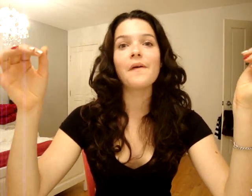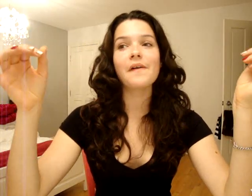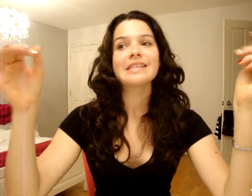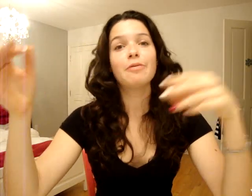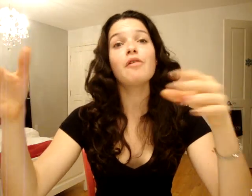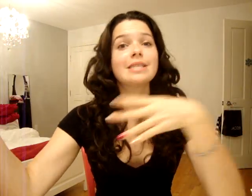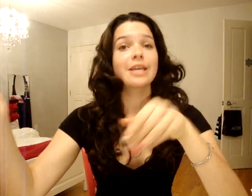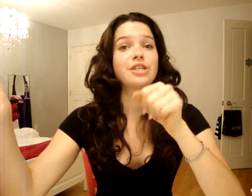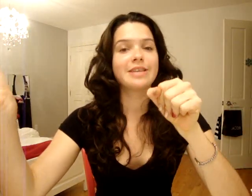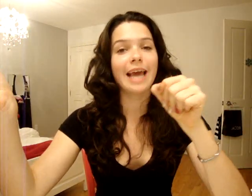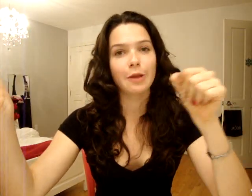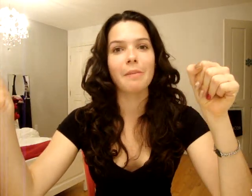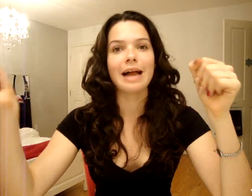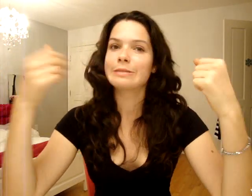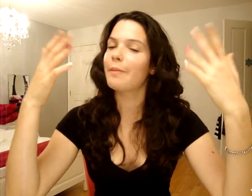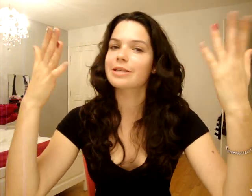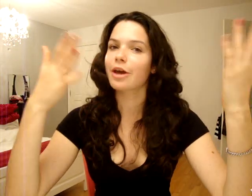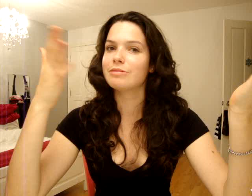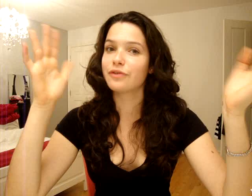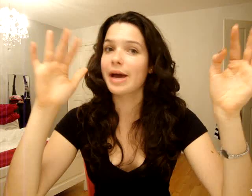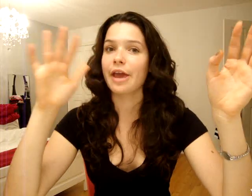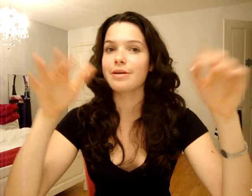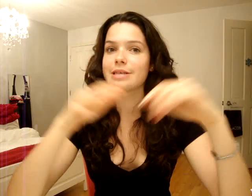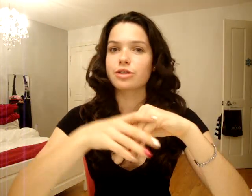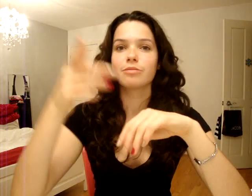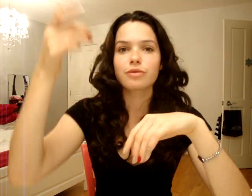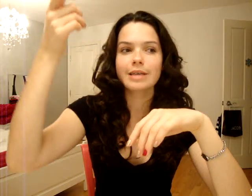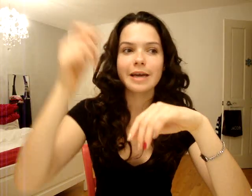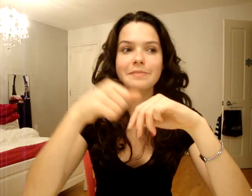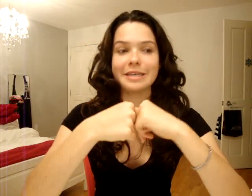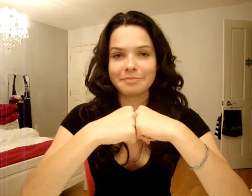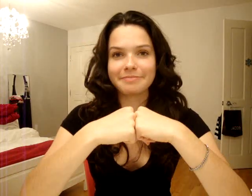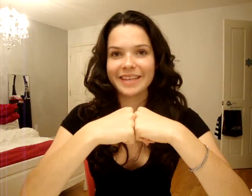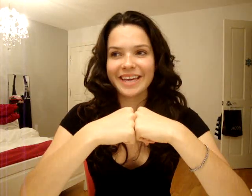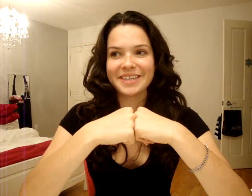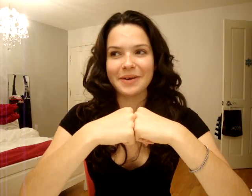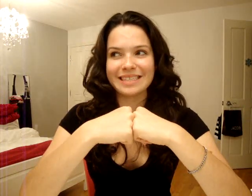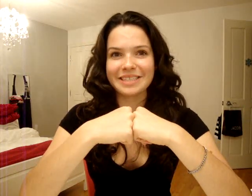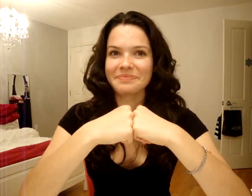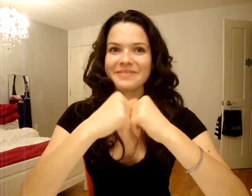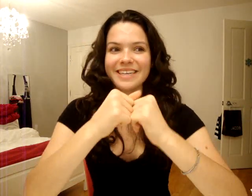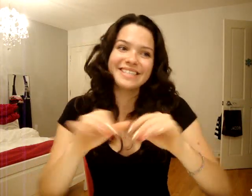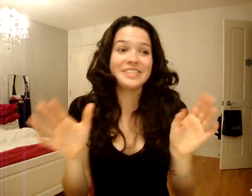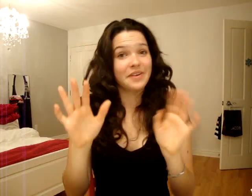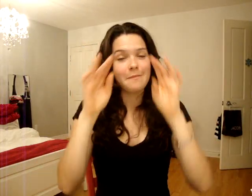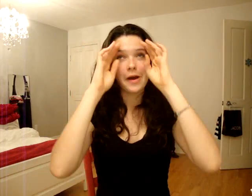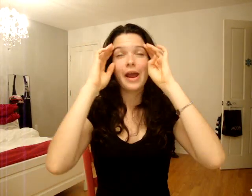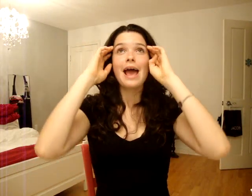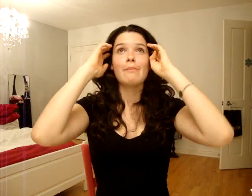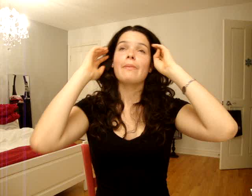pouvoir dire que j'avais tiré trois balles. C'est pas parce que je voyais quelqu'un. C'est juste comme, sais. Puis, ouais, c ça. J'ai vraiment peur. Puis après,